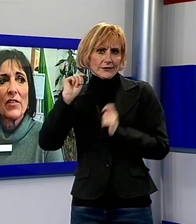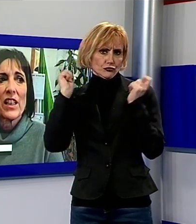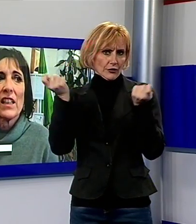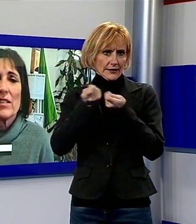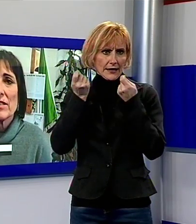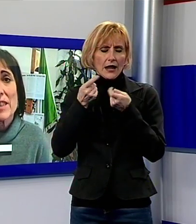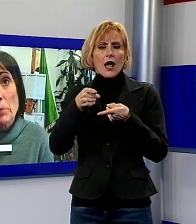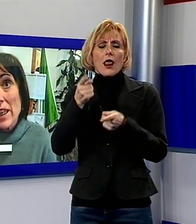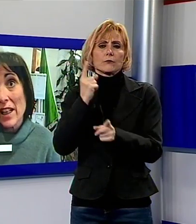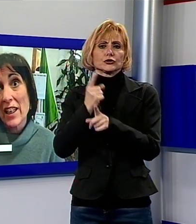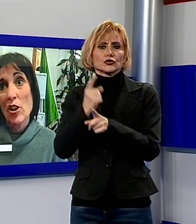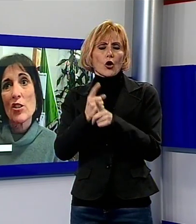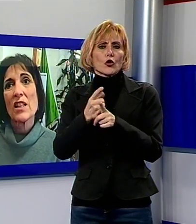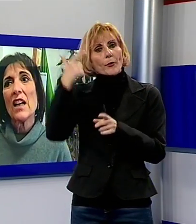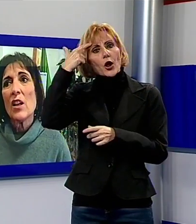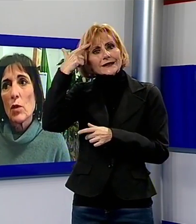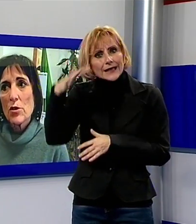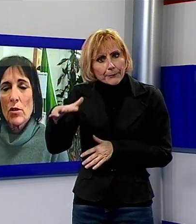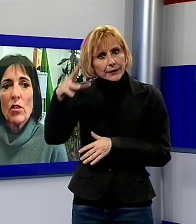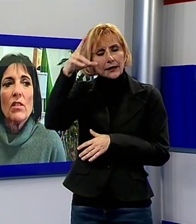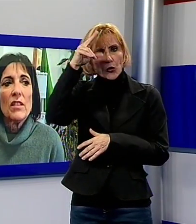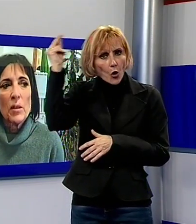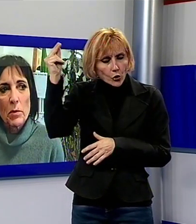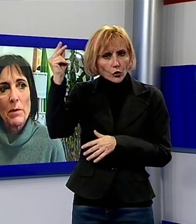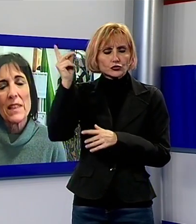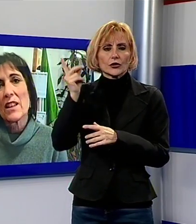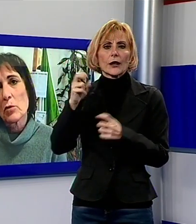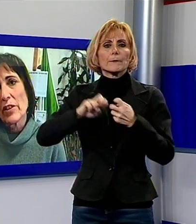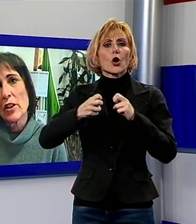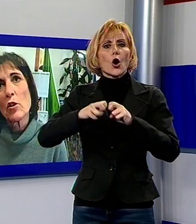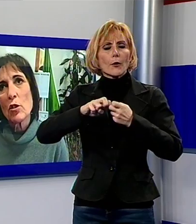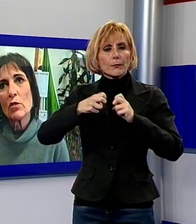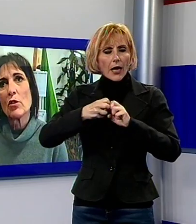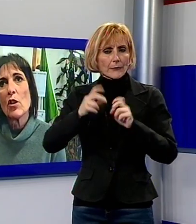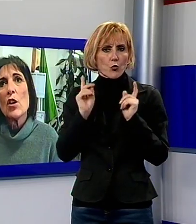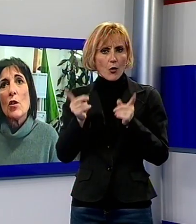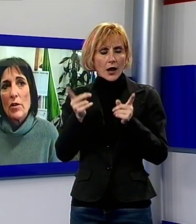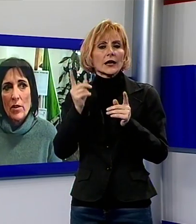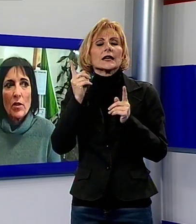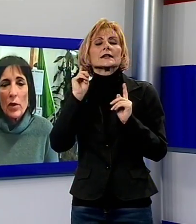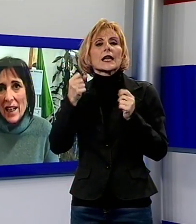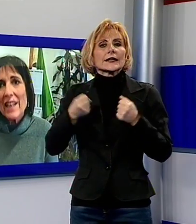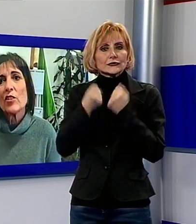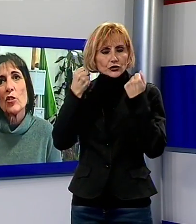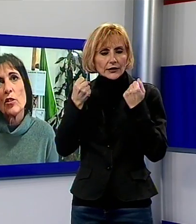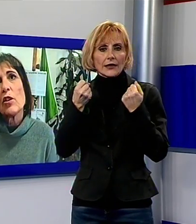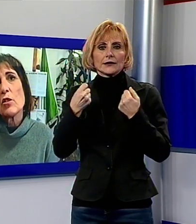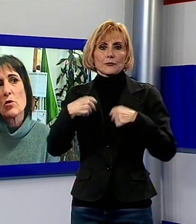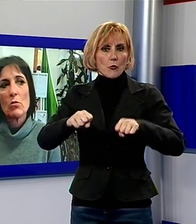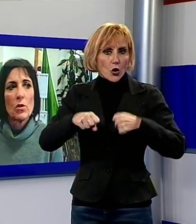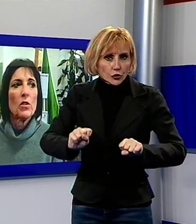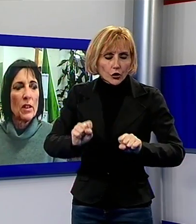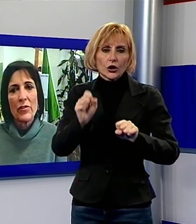sapere quali sono le problematiche a cui vanno incontro guidando